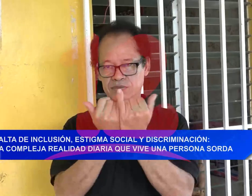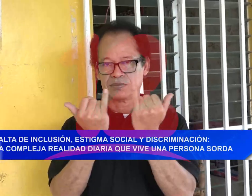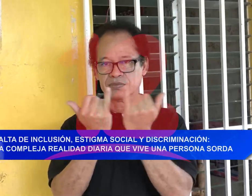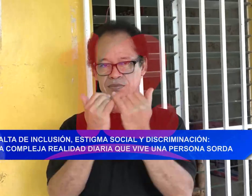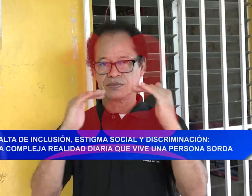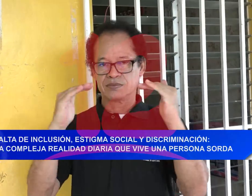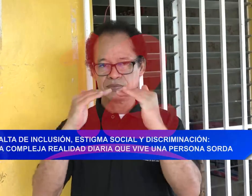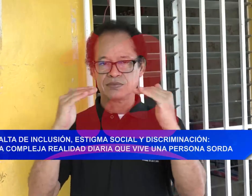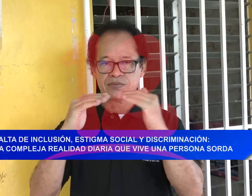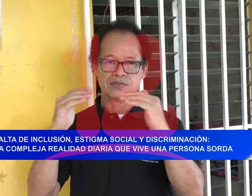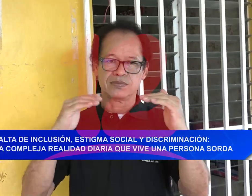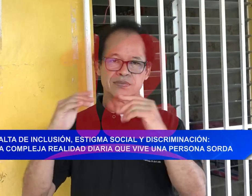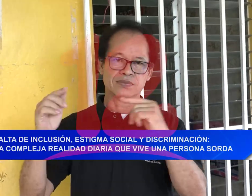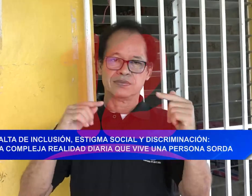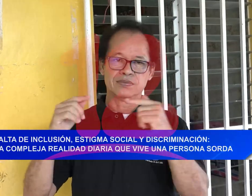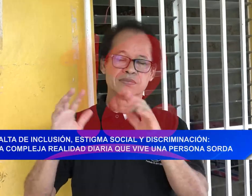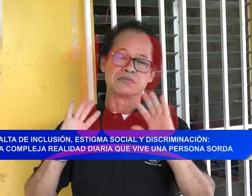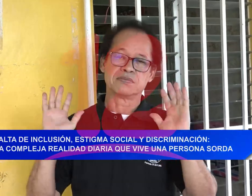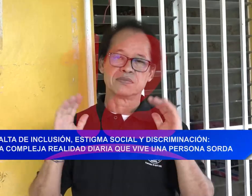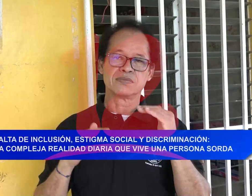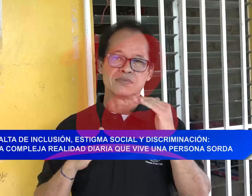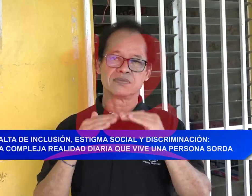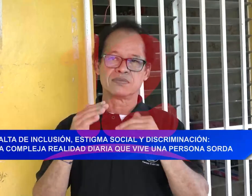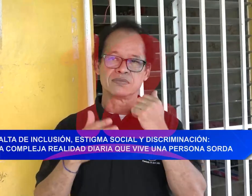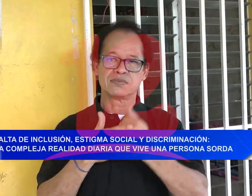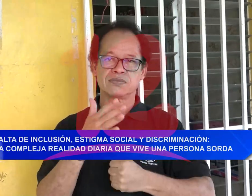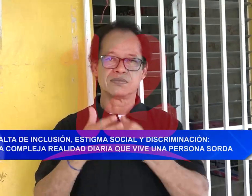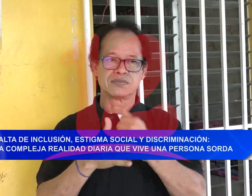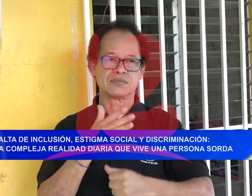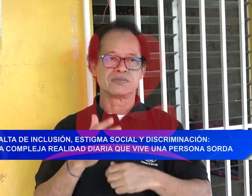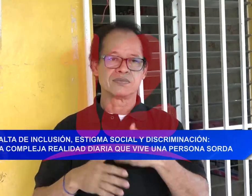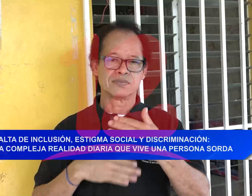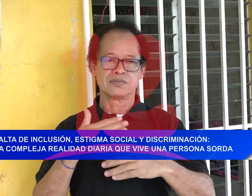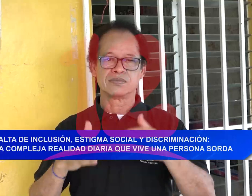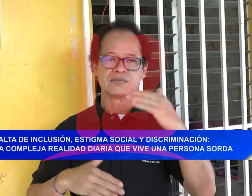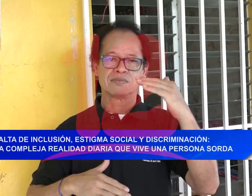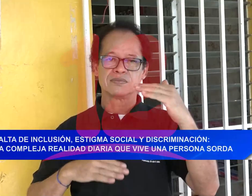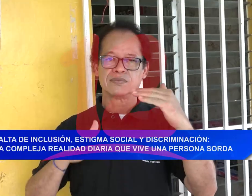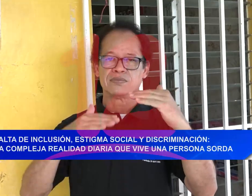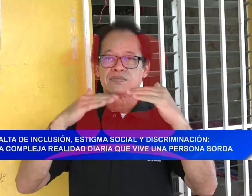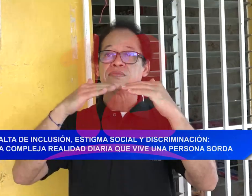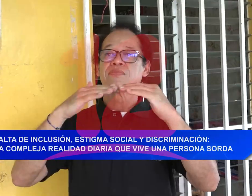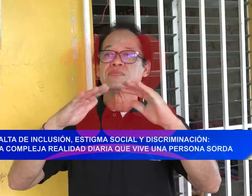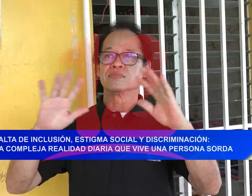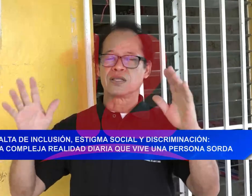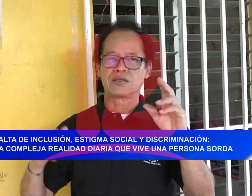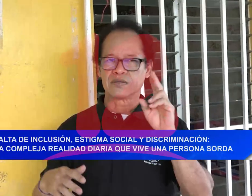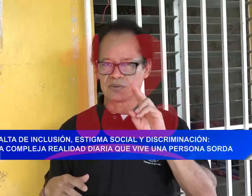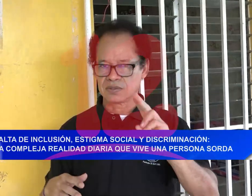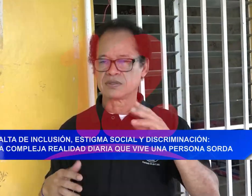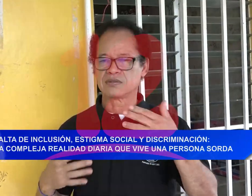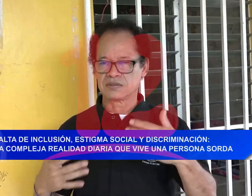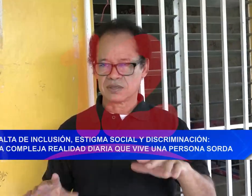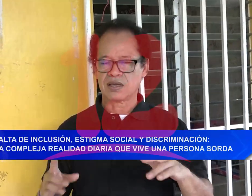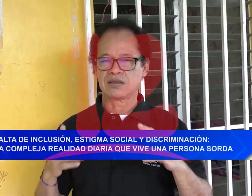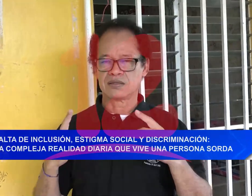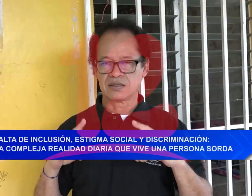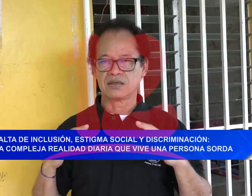ido bajando verdaderamente la discriminación en nuestro país y ha ido igualándose las oportunidades, tanto de estudio como de trabajo.